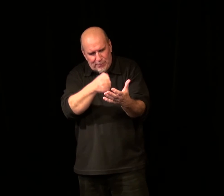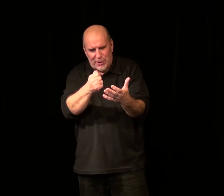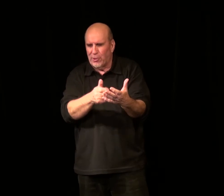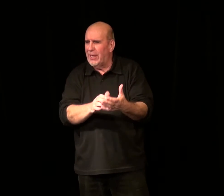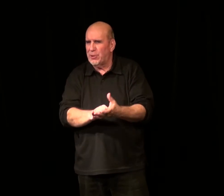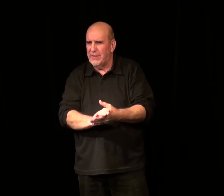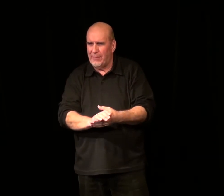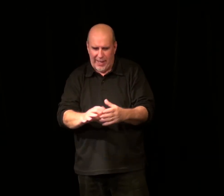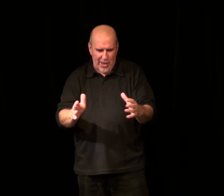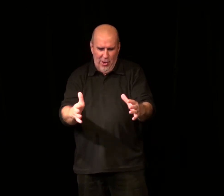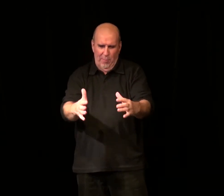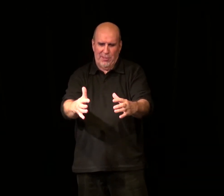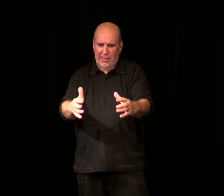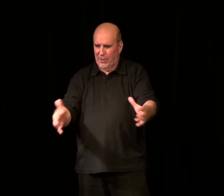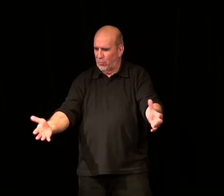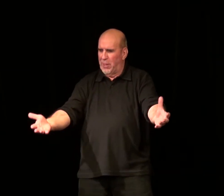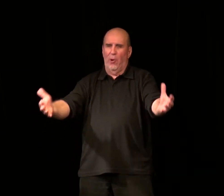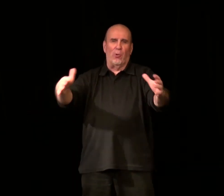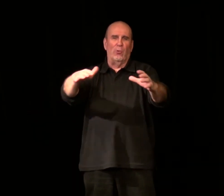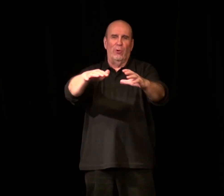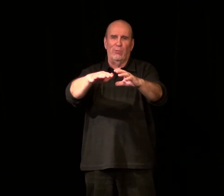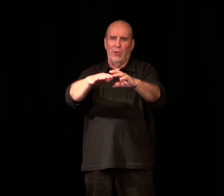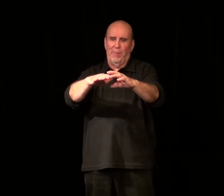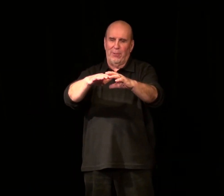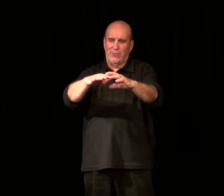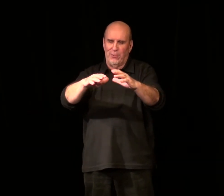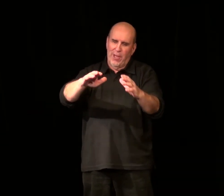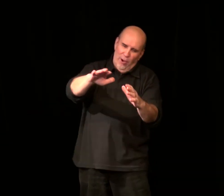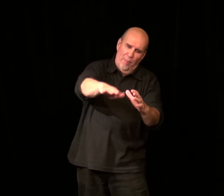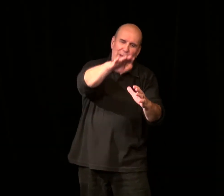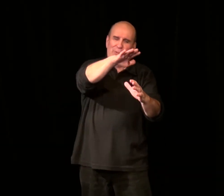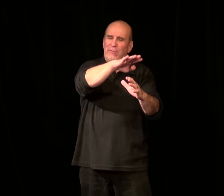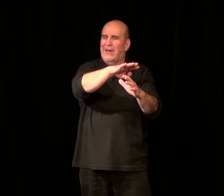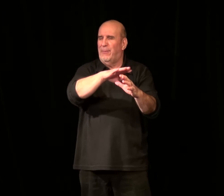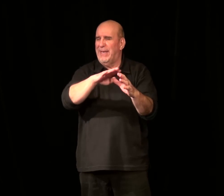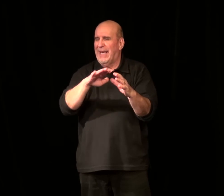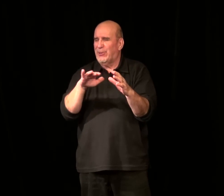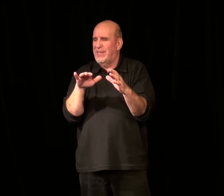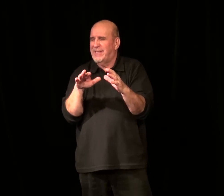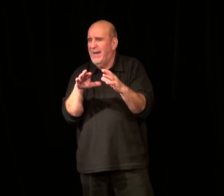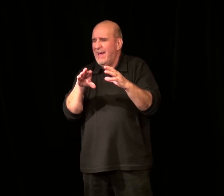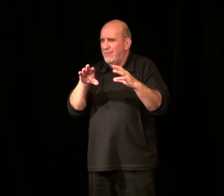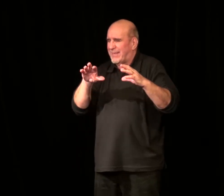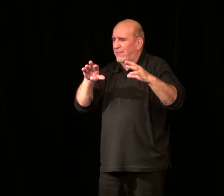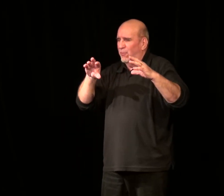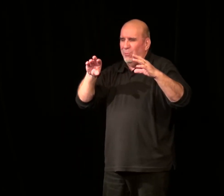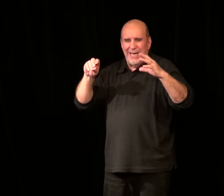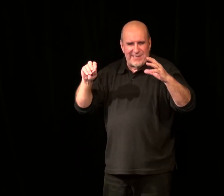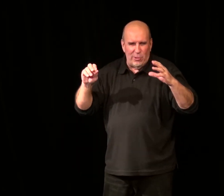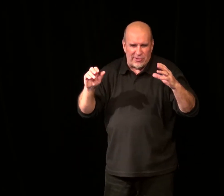'en petite tranche, ça va bien. On met ça dans la soupière, on coule le bouillon par-dessus. On met le couvercle pendant quelques instants. Parce qu'il faut lui laisser le